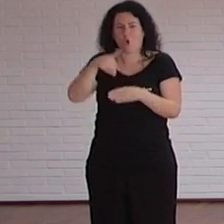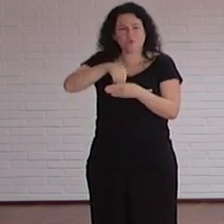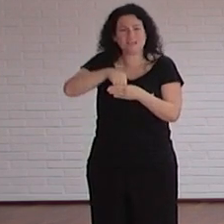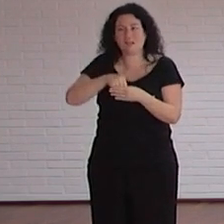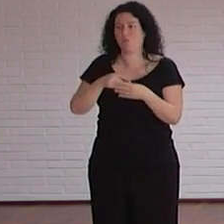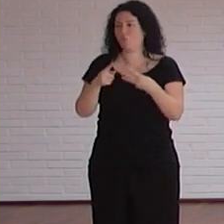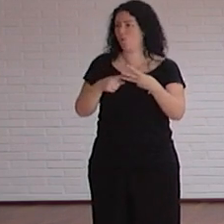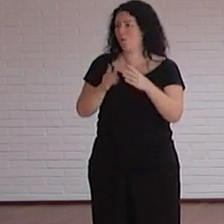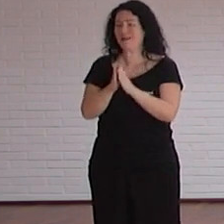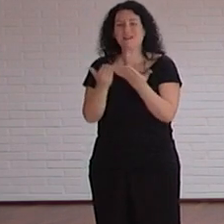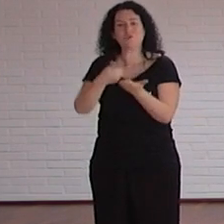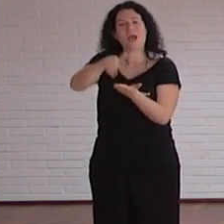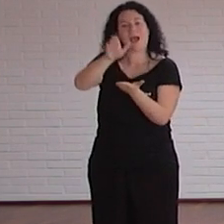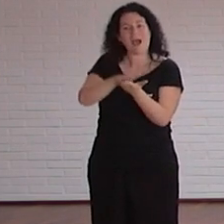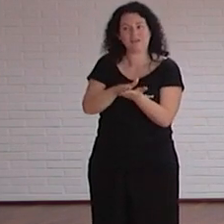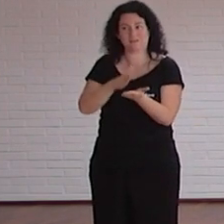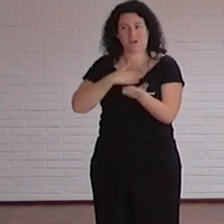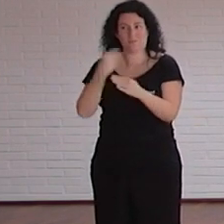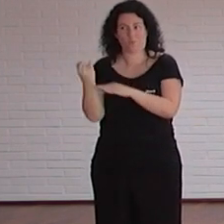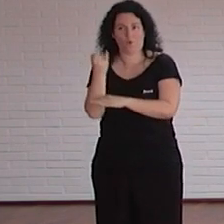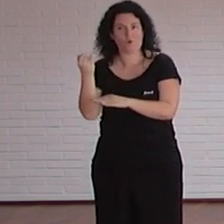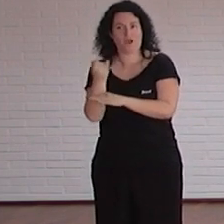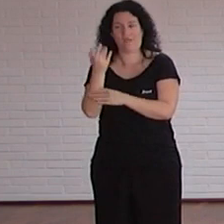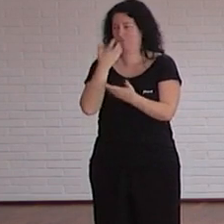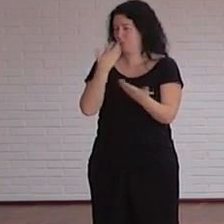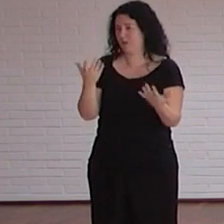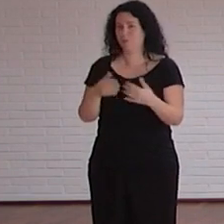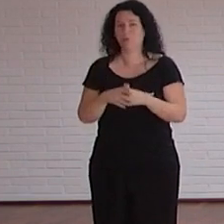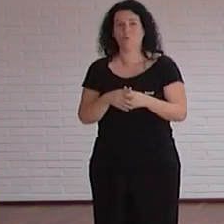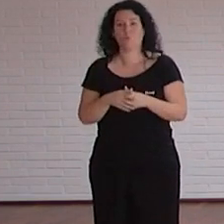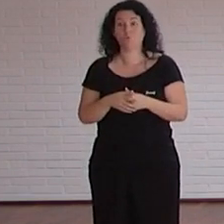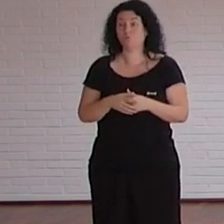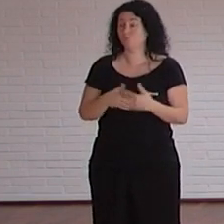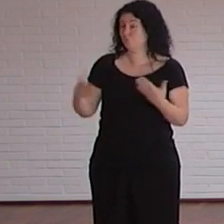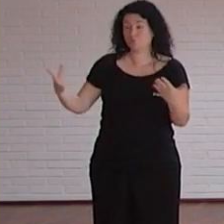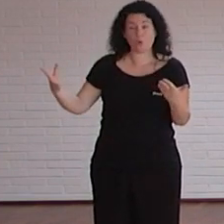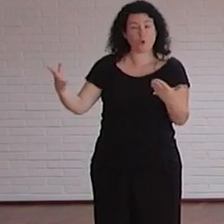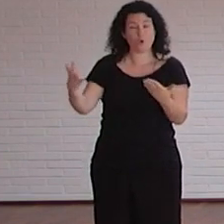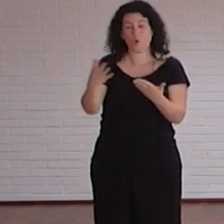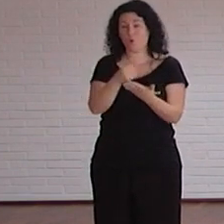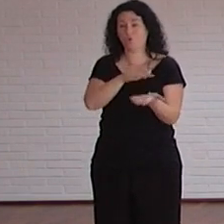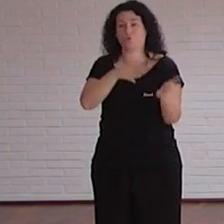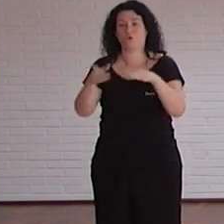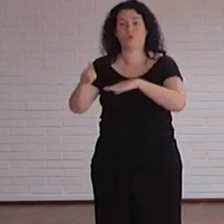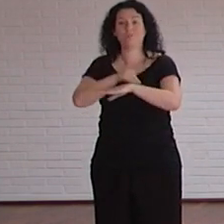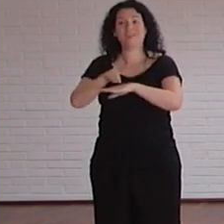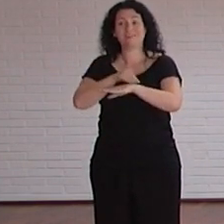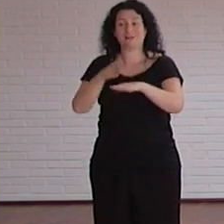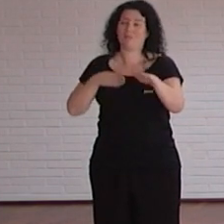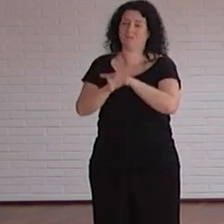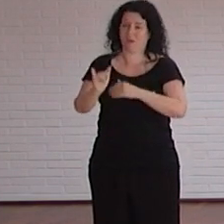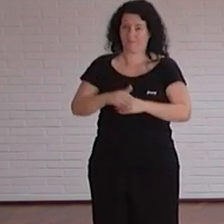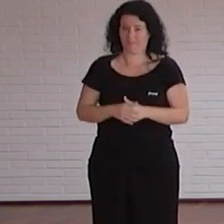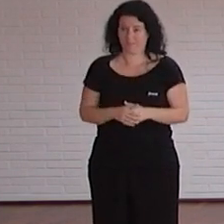los libros de actas de las jornadas redes innovastik están en formato digital accesible